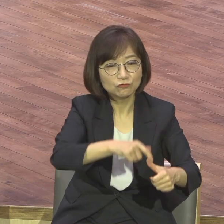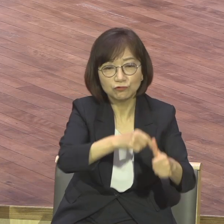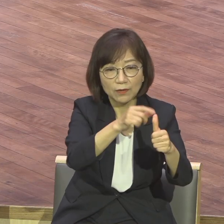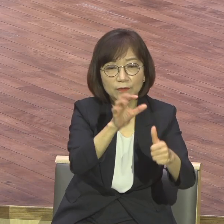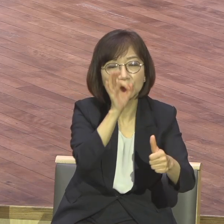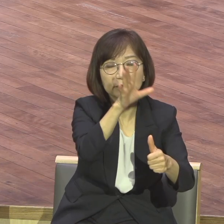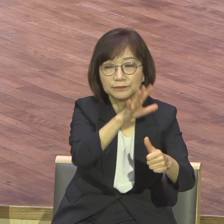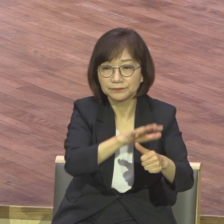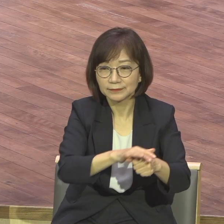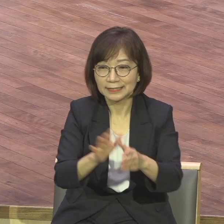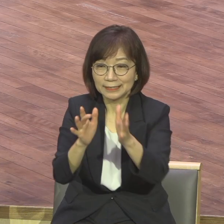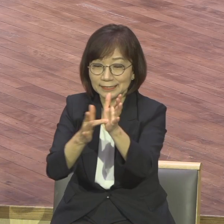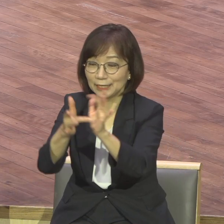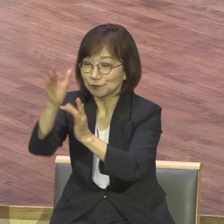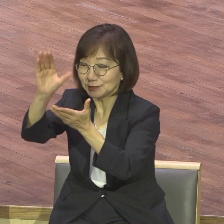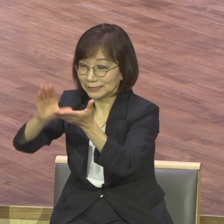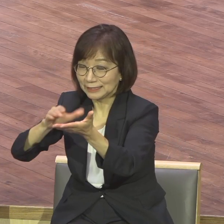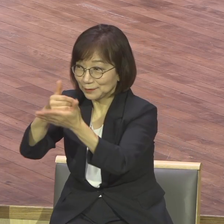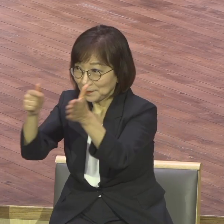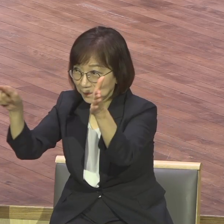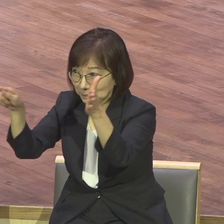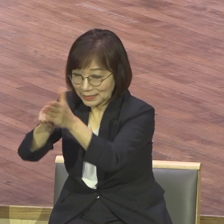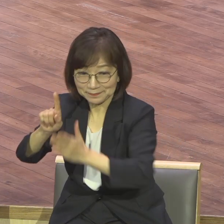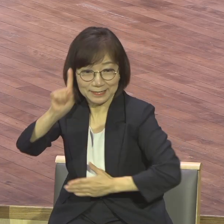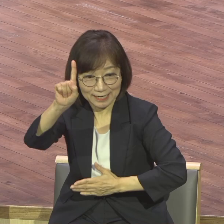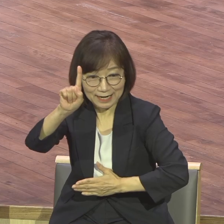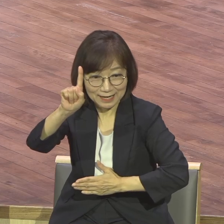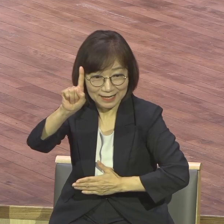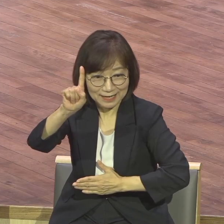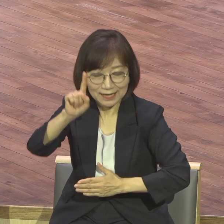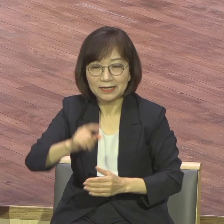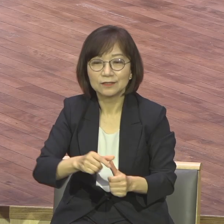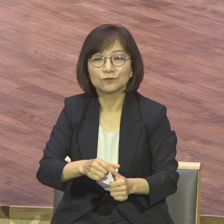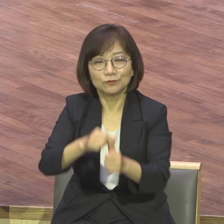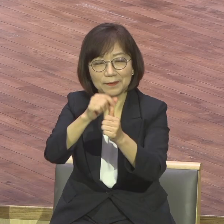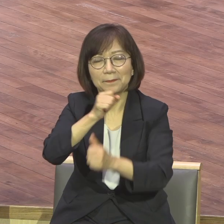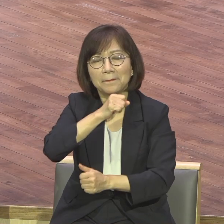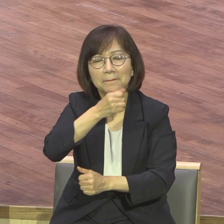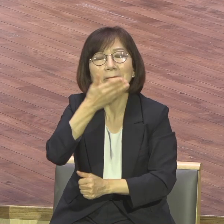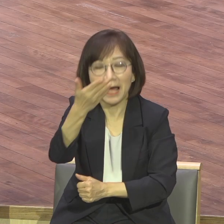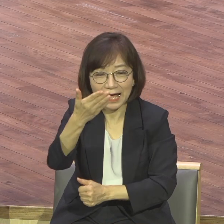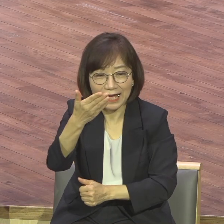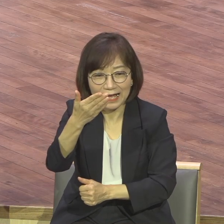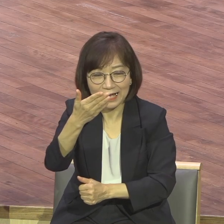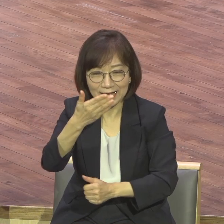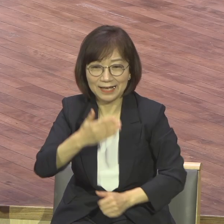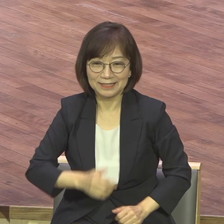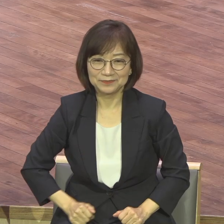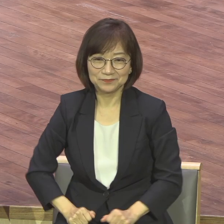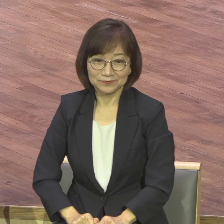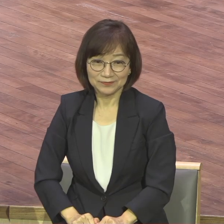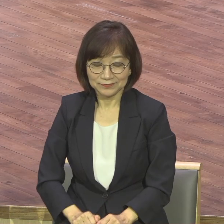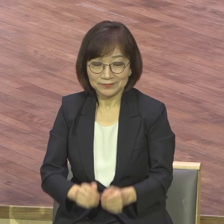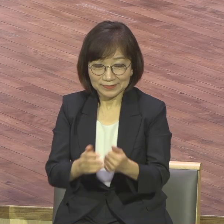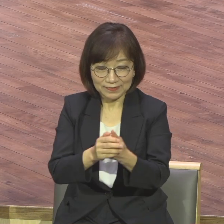예수 그리스도를 믿음으로만 구원이 있다. 그래서 많은 종교들이